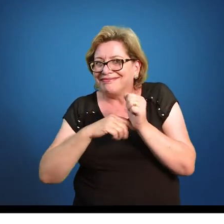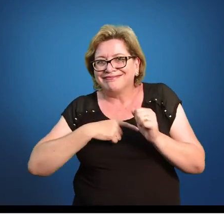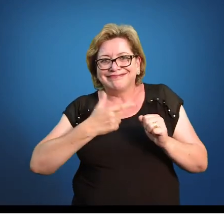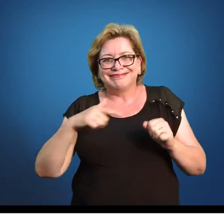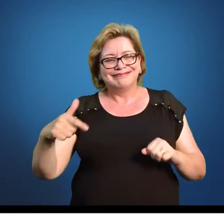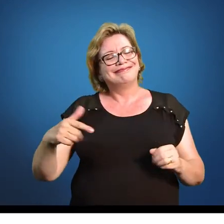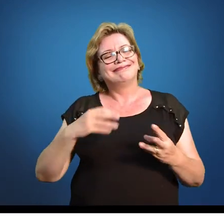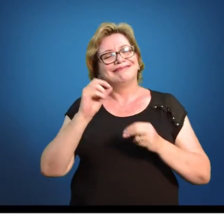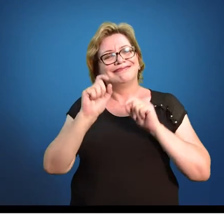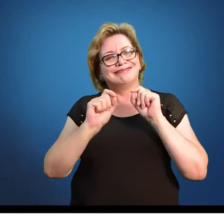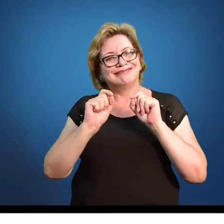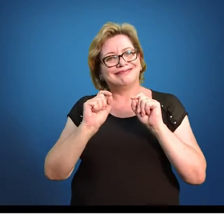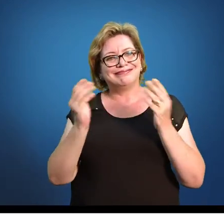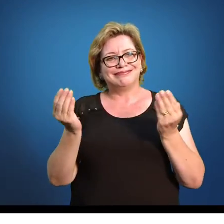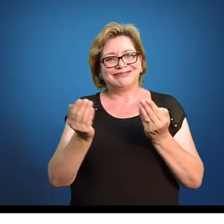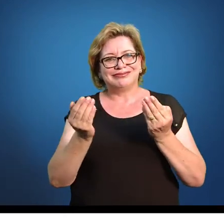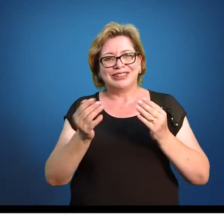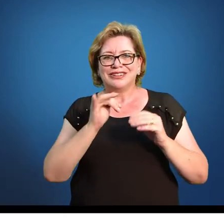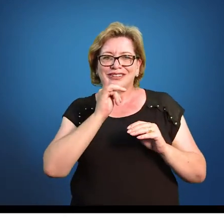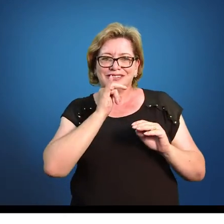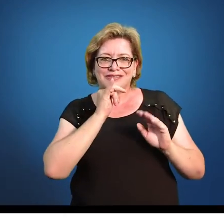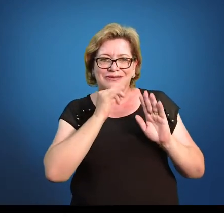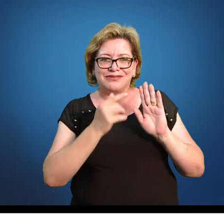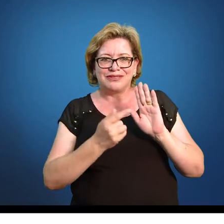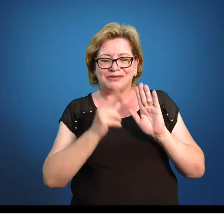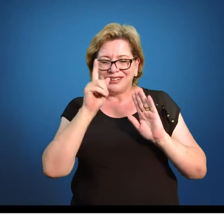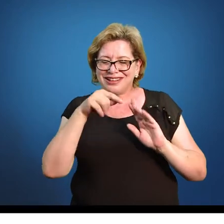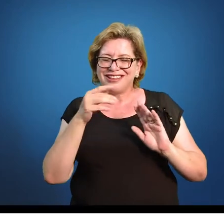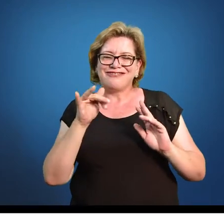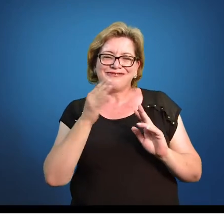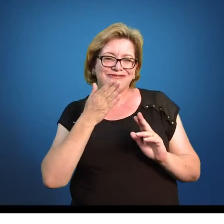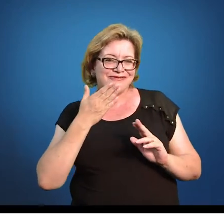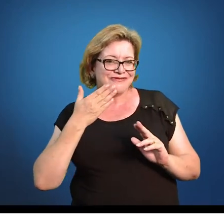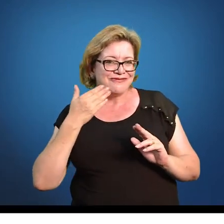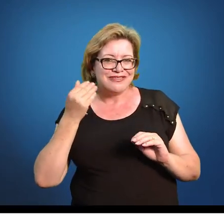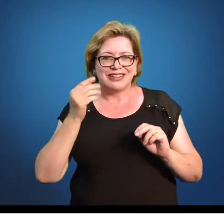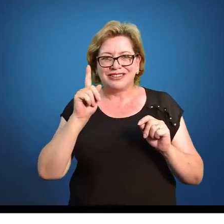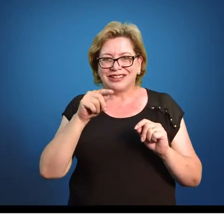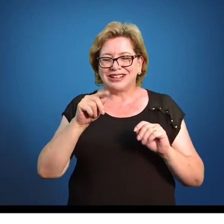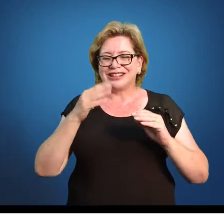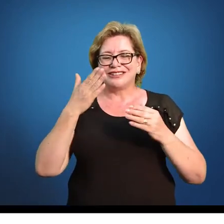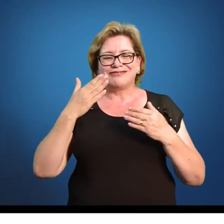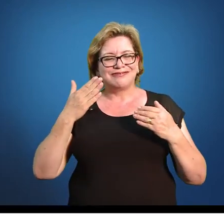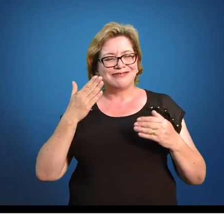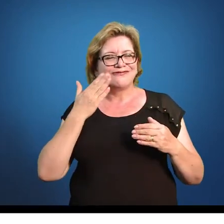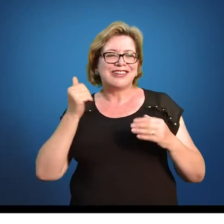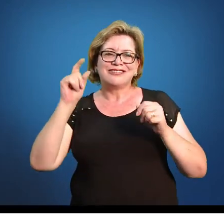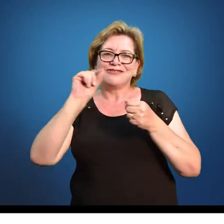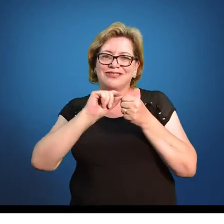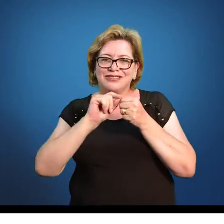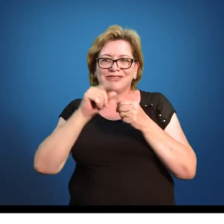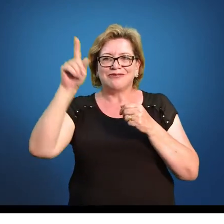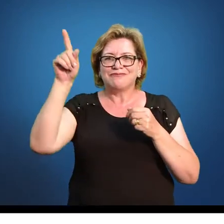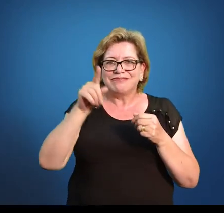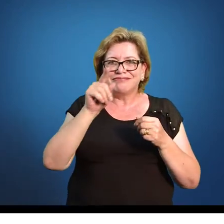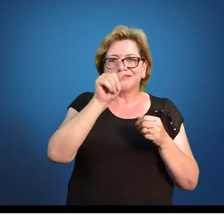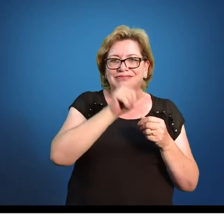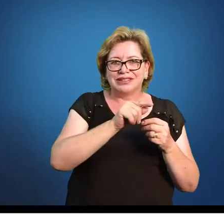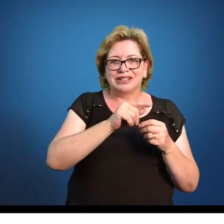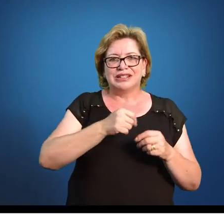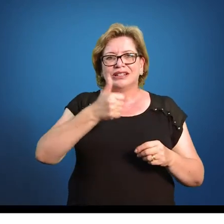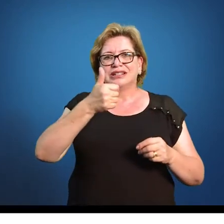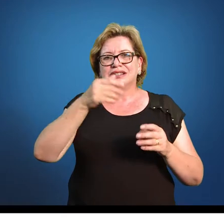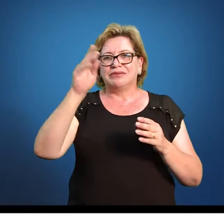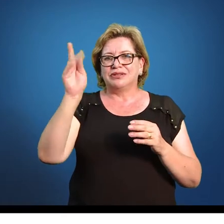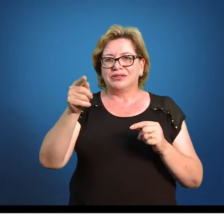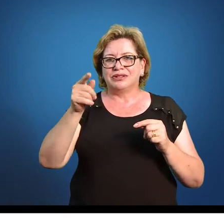Aqui, nesse caso, e o exemplo do professor sempre é o mais fácil, fica bem tranquilo de você cortar o 100